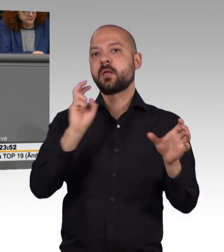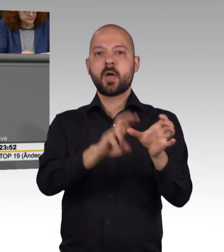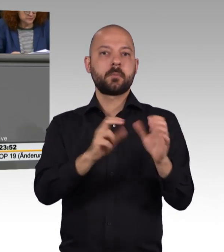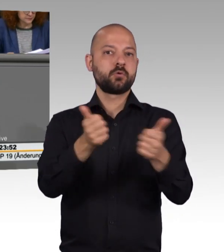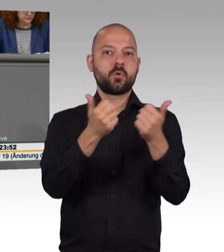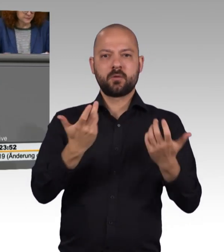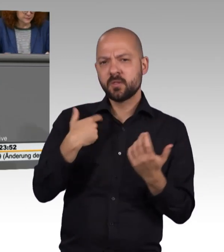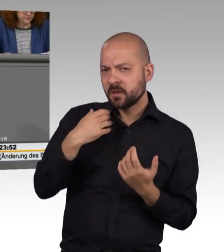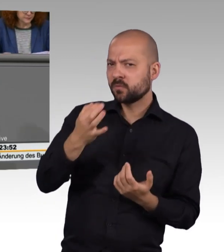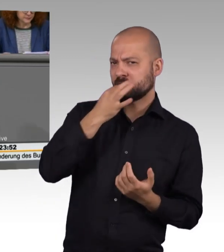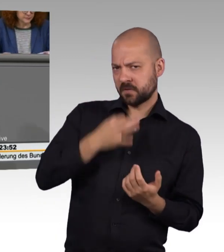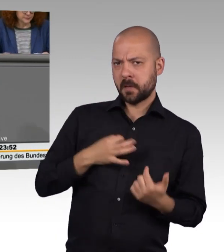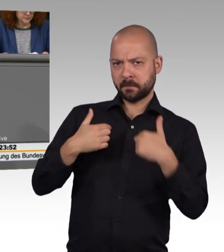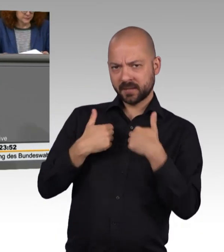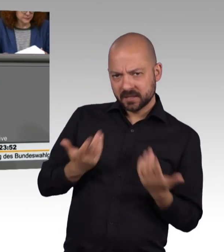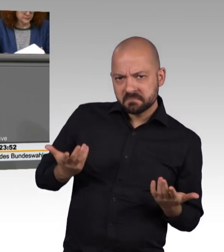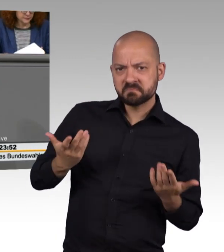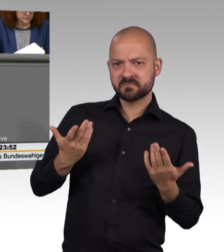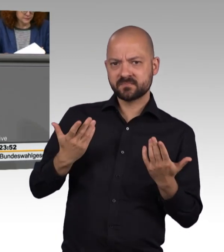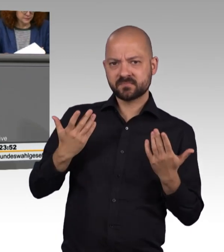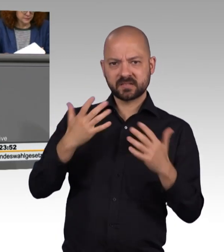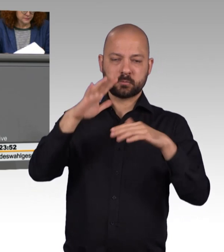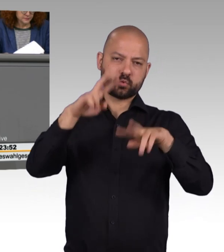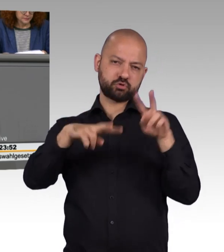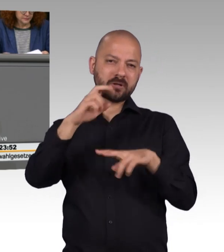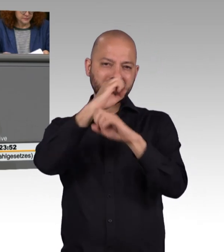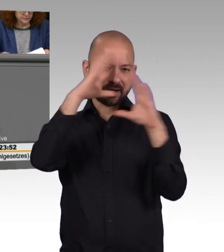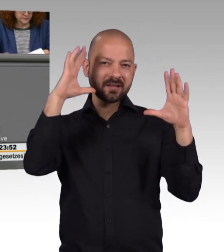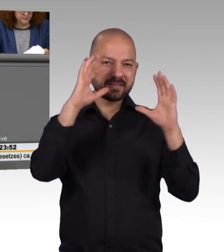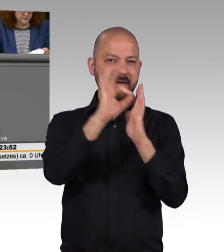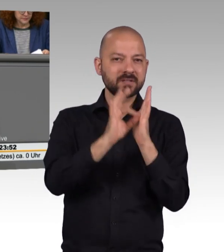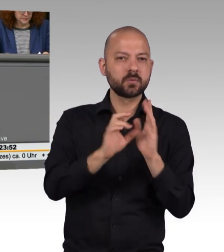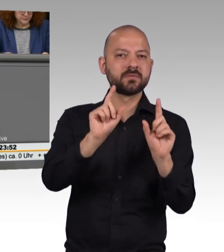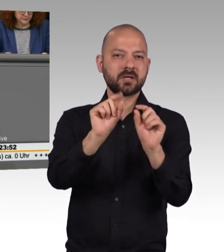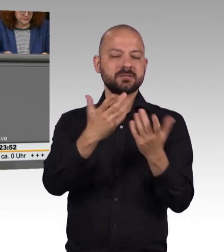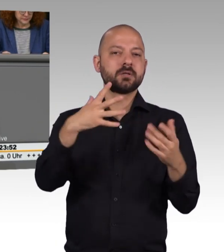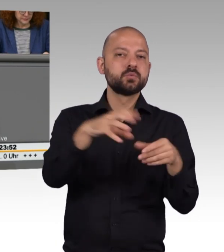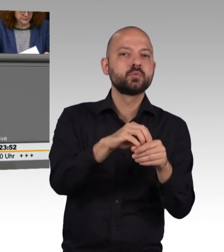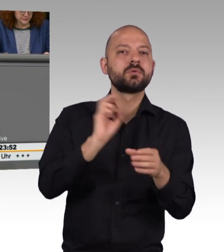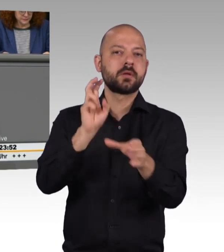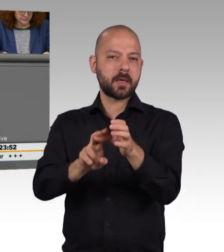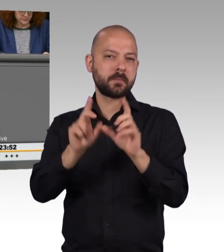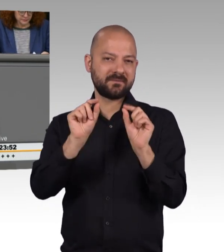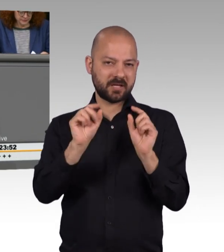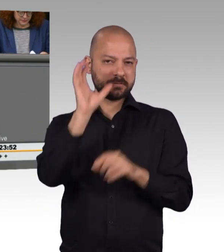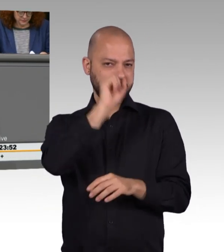offensichtlich gibt es unterschiedliche Definitionen vom Begriff Inklusion und Teilhabe. Ich habe mal in meinen alten